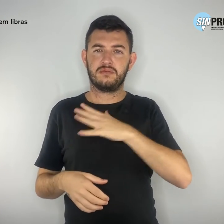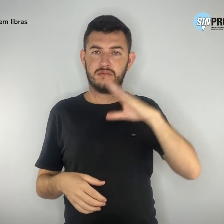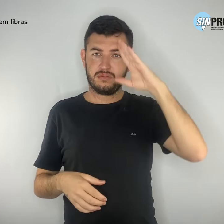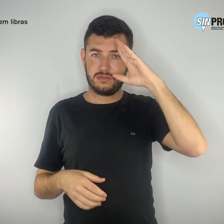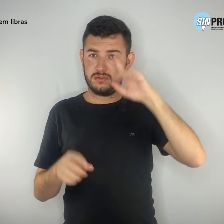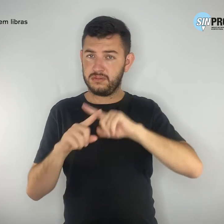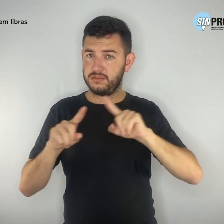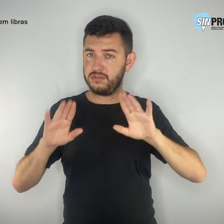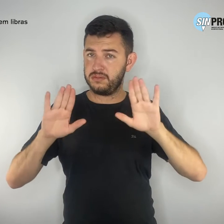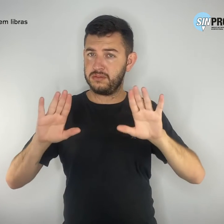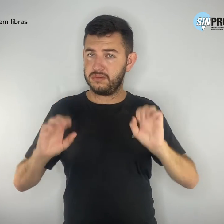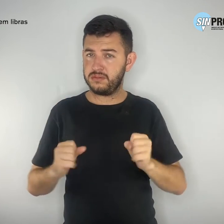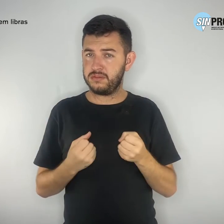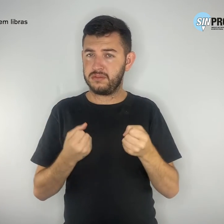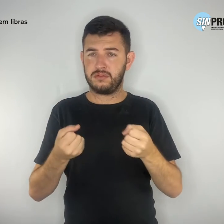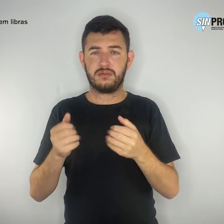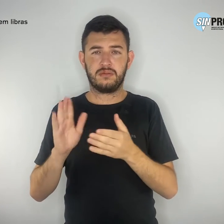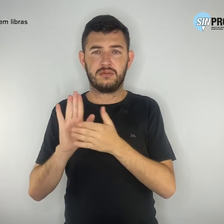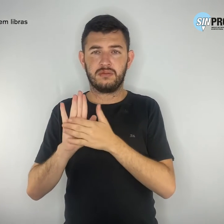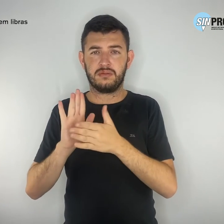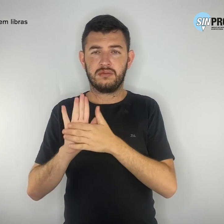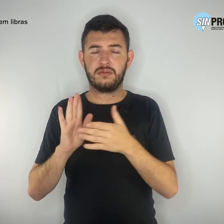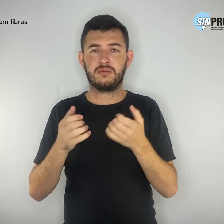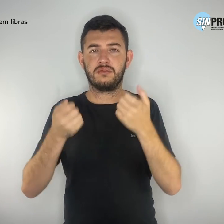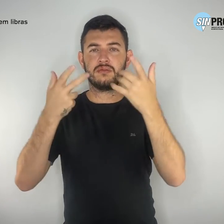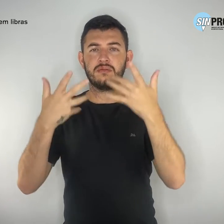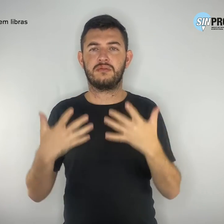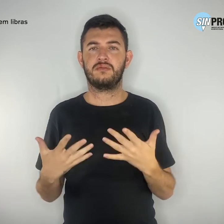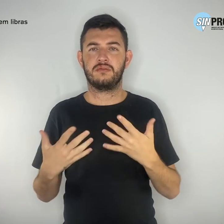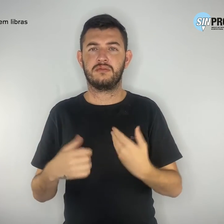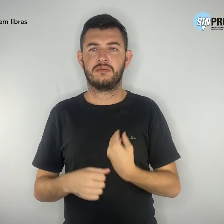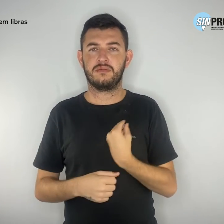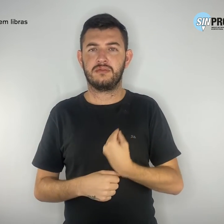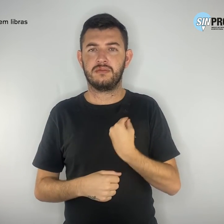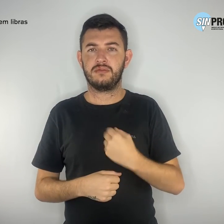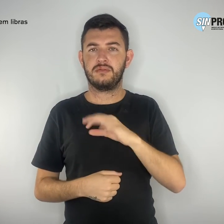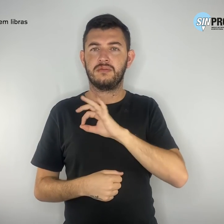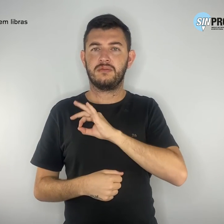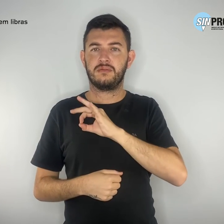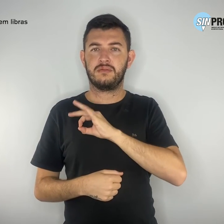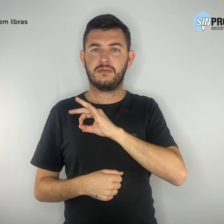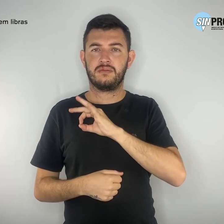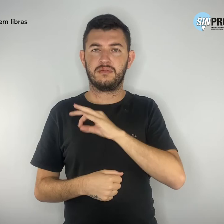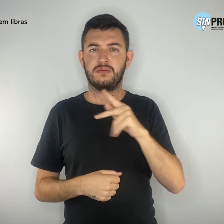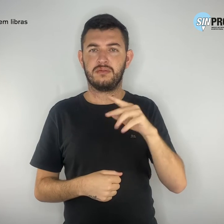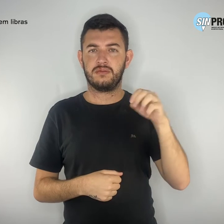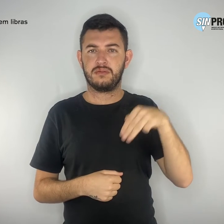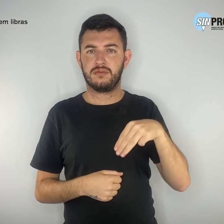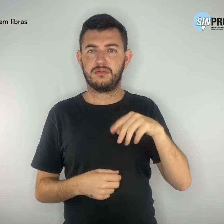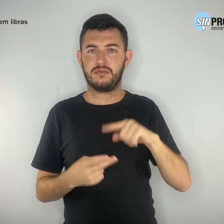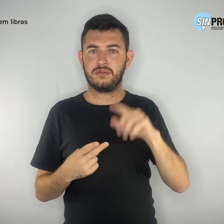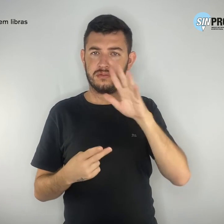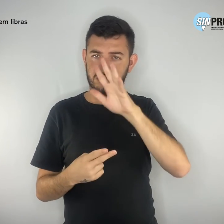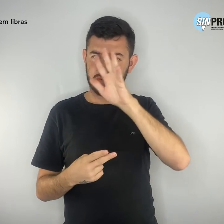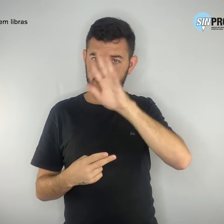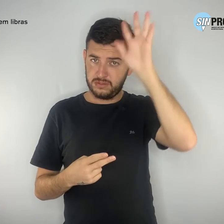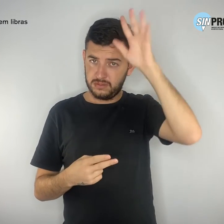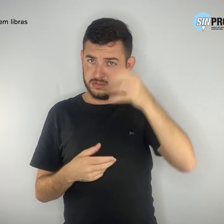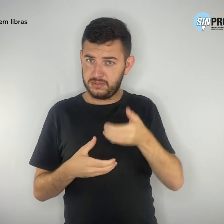argumentam que a simples presença de policiais militares e bombeiros auxiliaria na